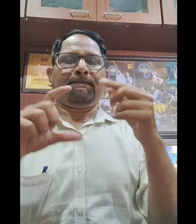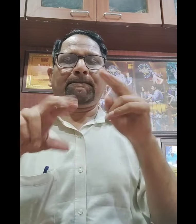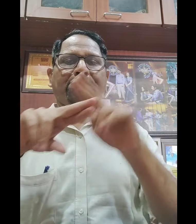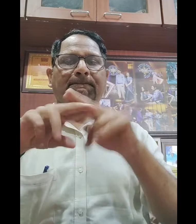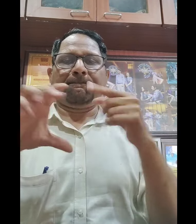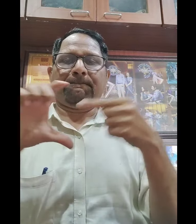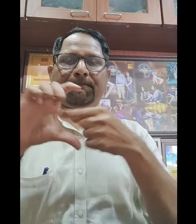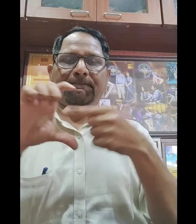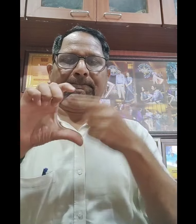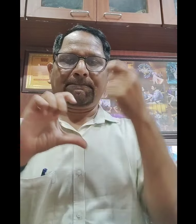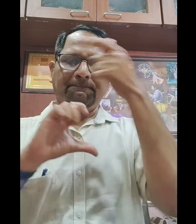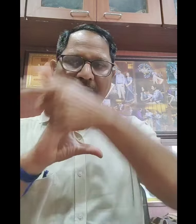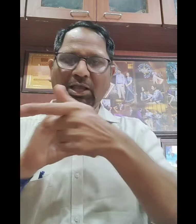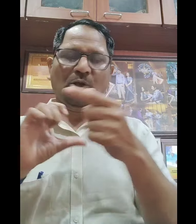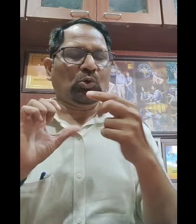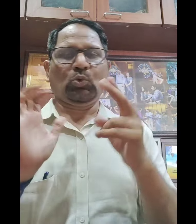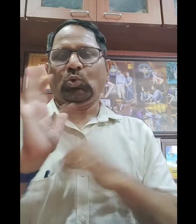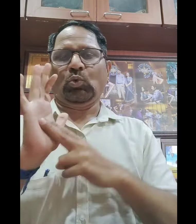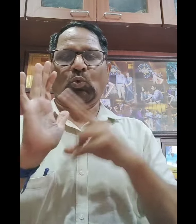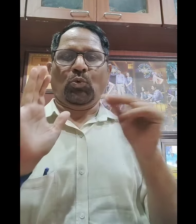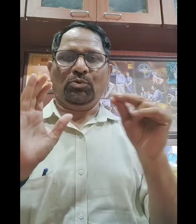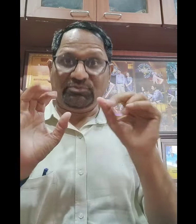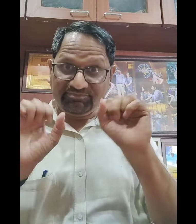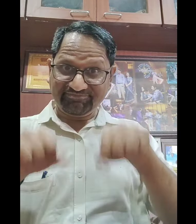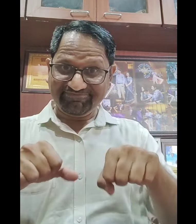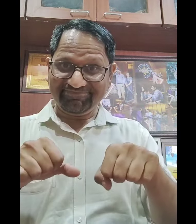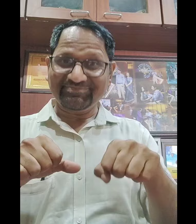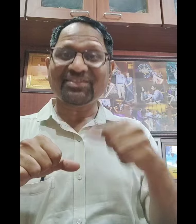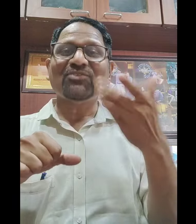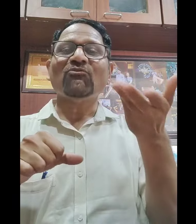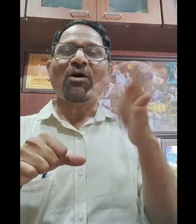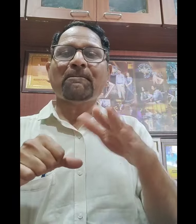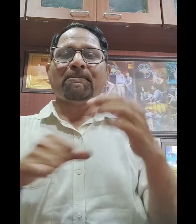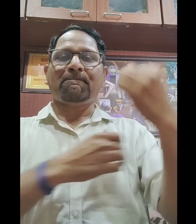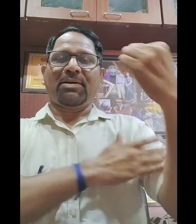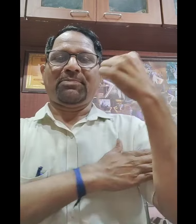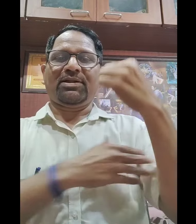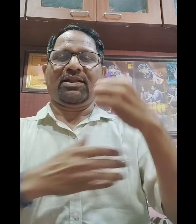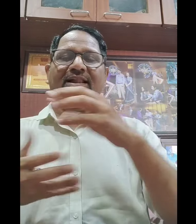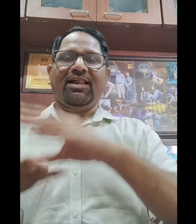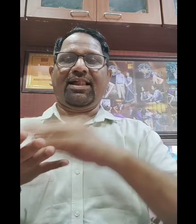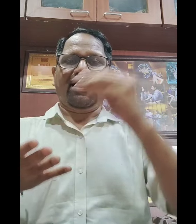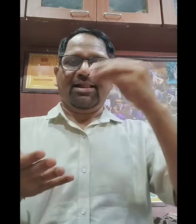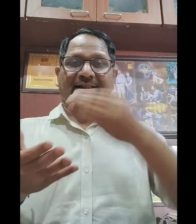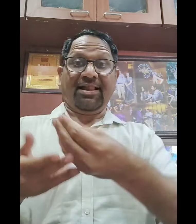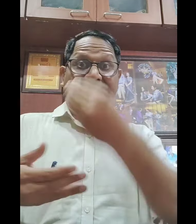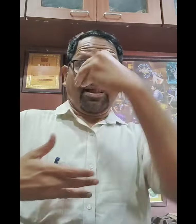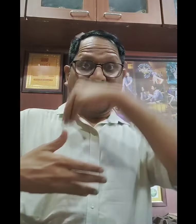इसके लिए फीस देनी पड़े यह गलत है यह हमारा सम्मिधान,